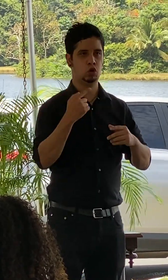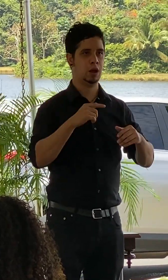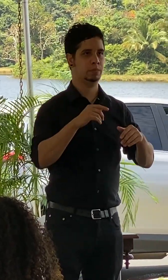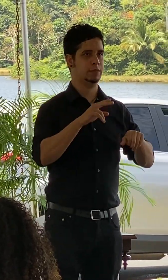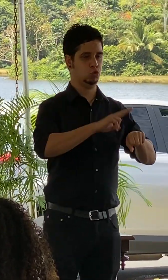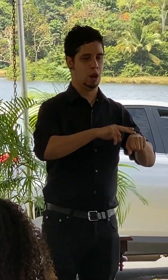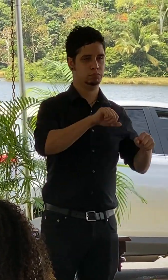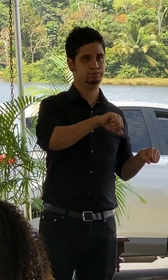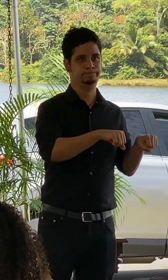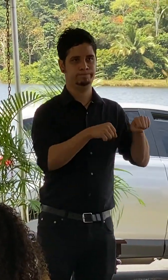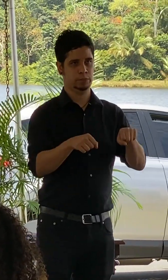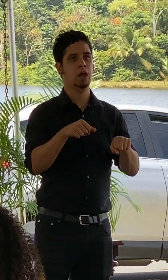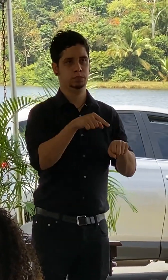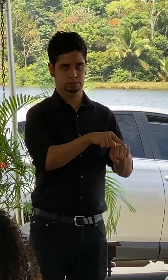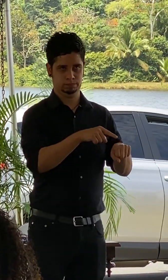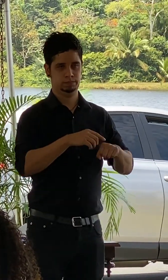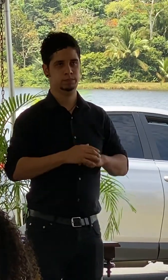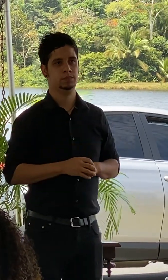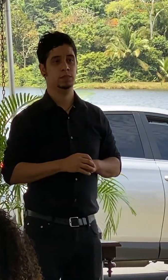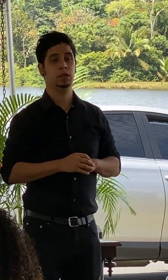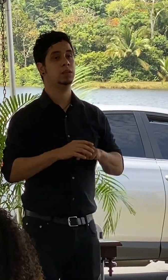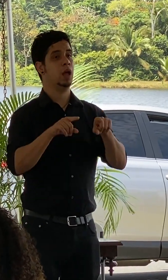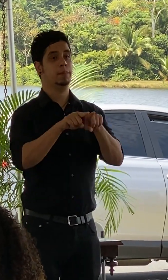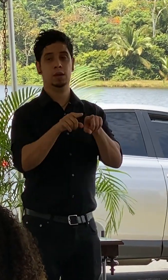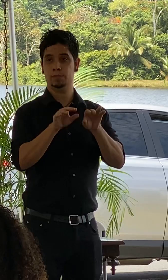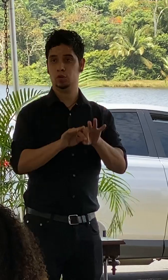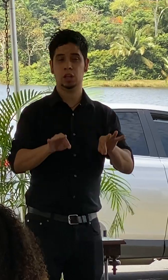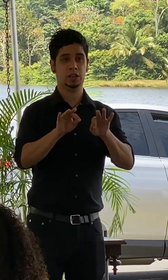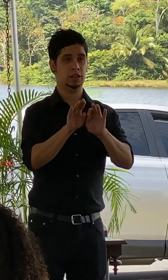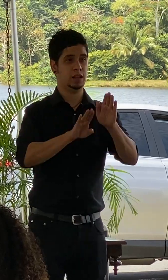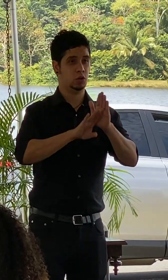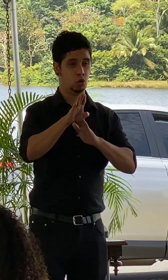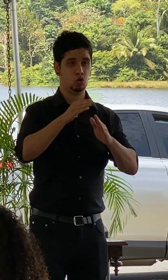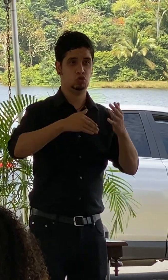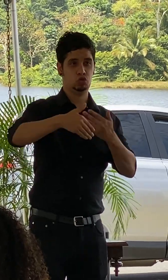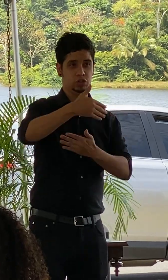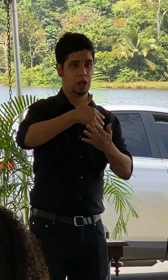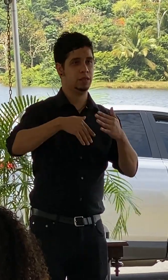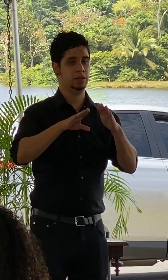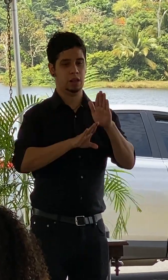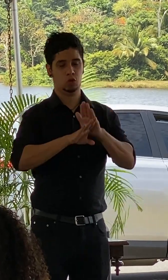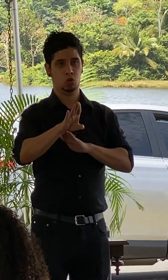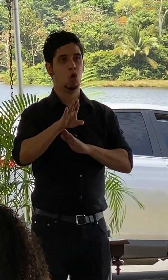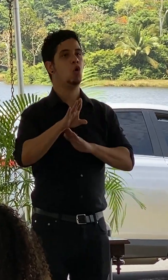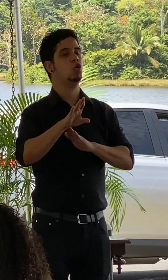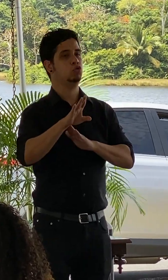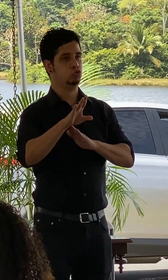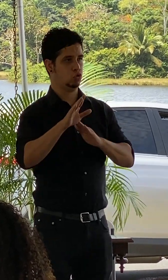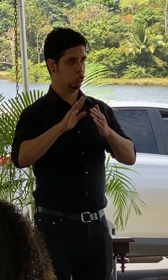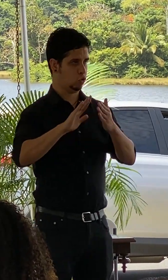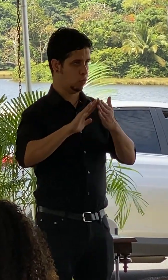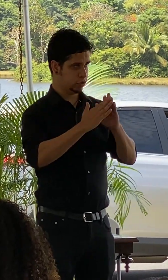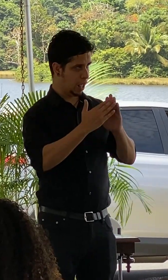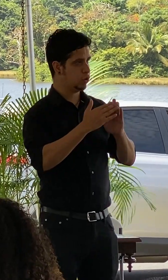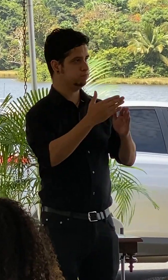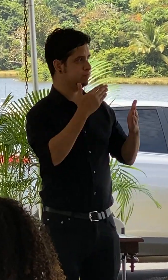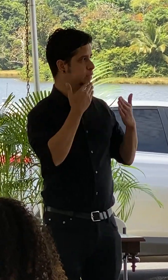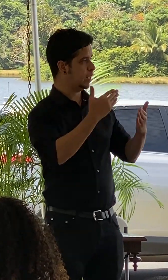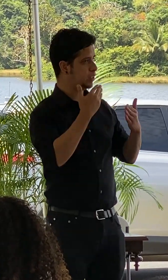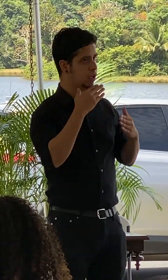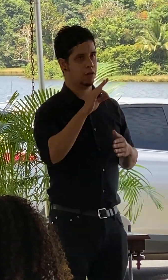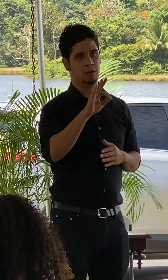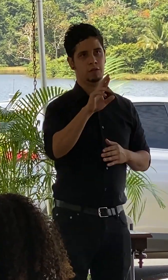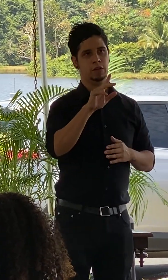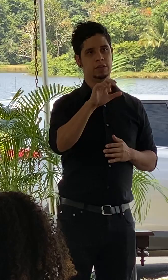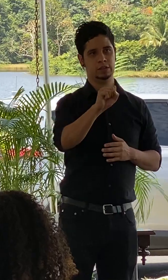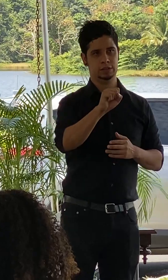agradecer al departamento de desarrollo social y comunitario que han estado brindando el apoyo gracias francés sánchez nuestra directora que está aquí mucho a